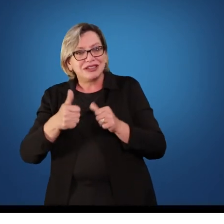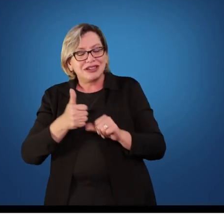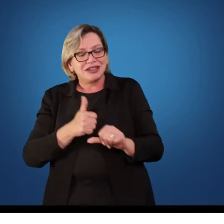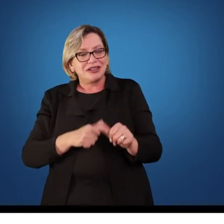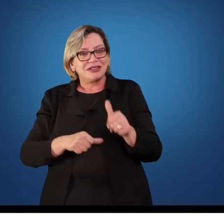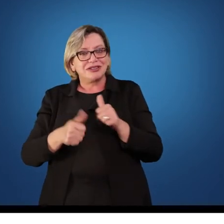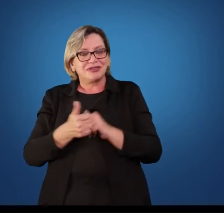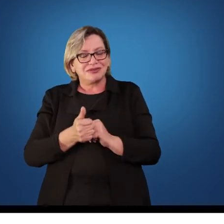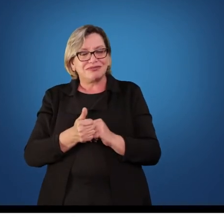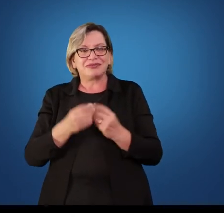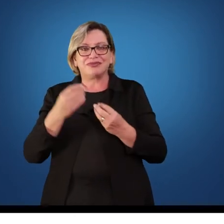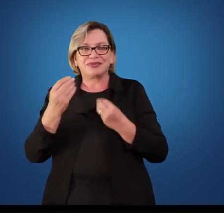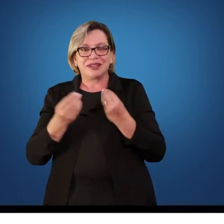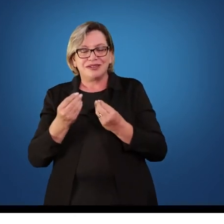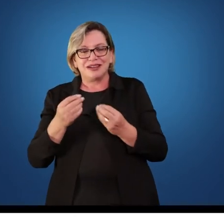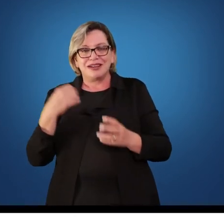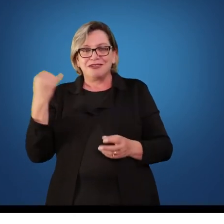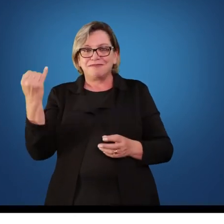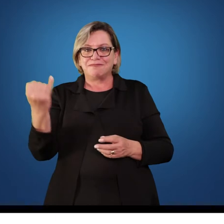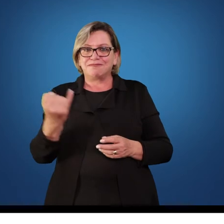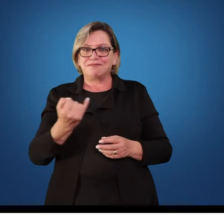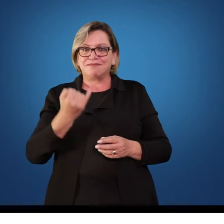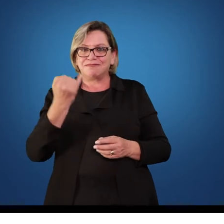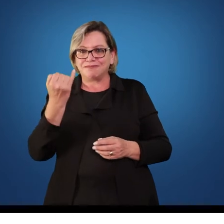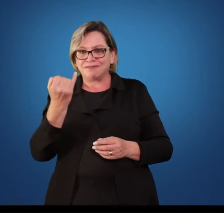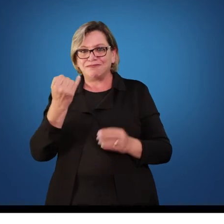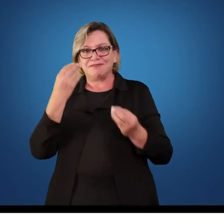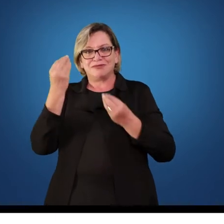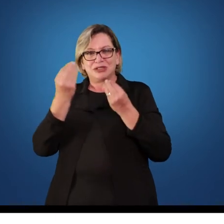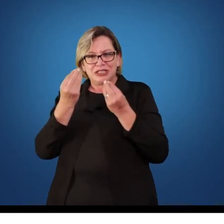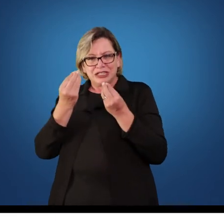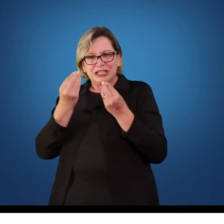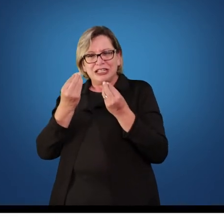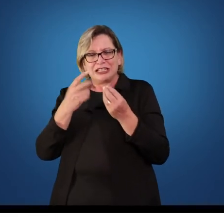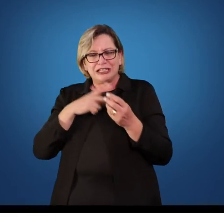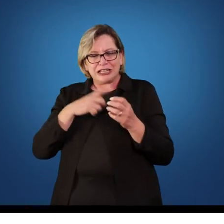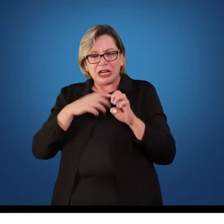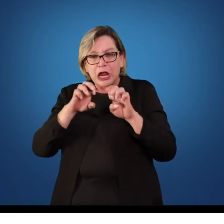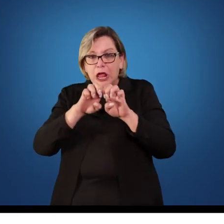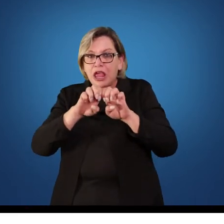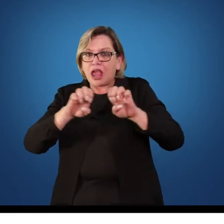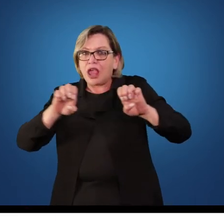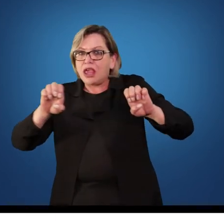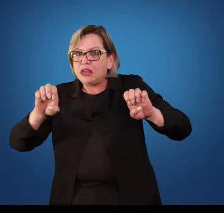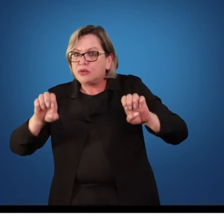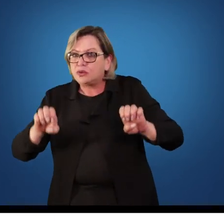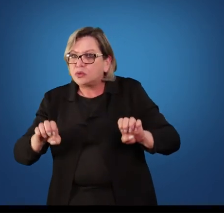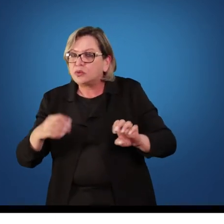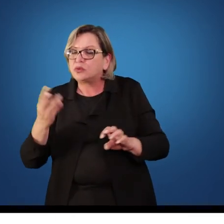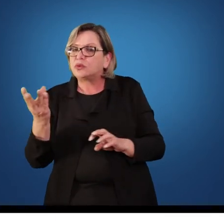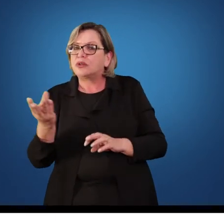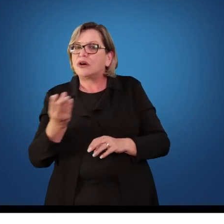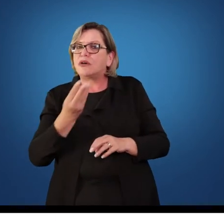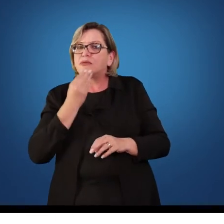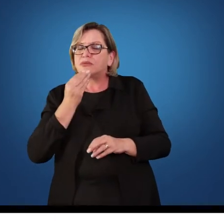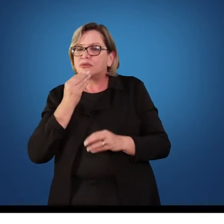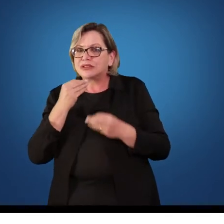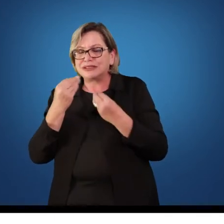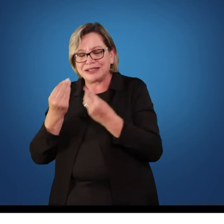realize certos movimentos. Mas eu tenho condições estruturais de oferecer a oportunidade para ele. Então, eu vou trabalhar ginástica olímpica.